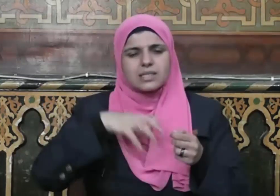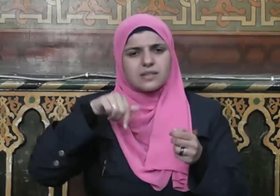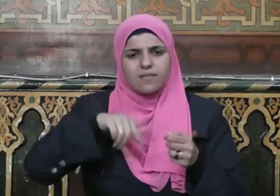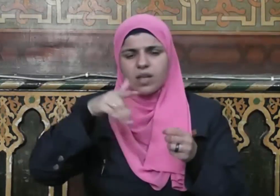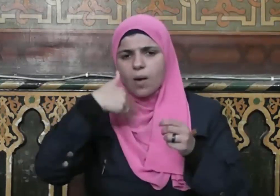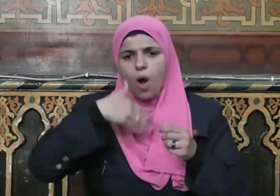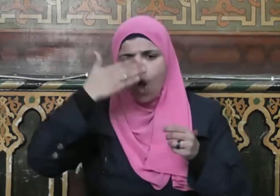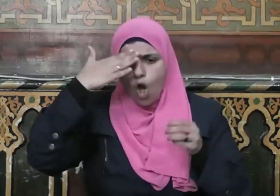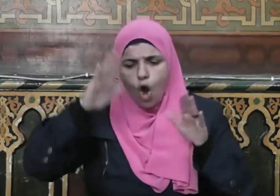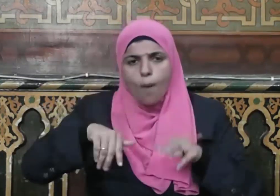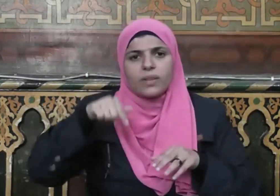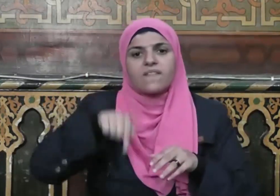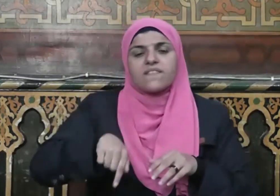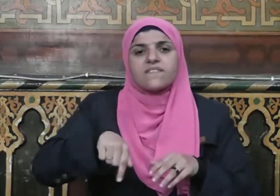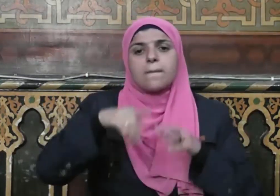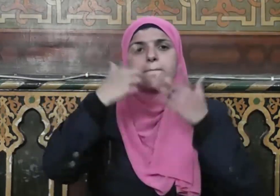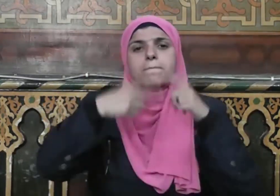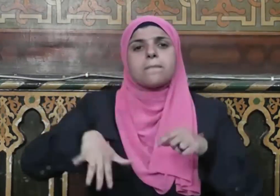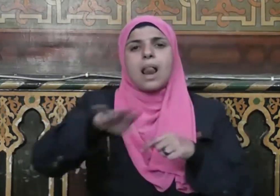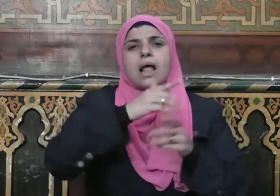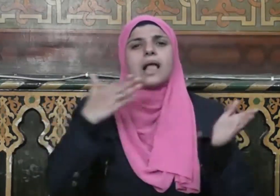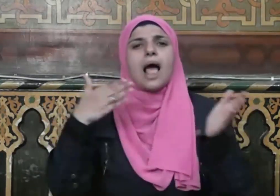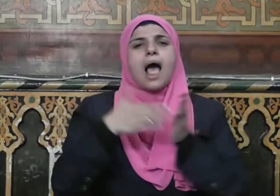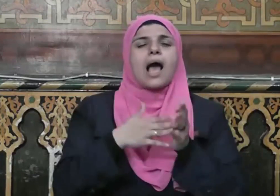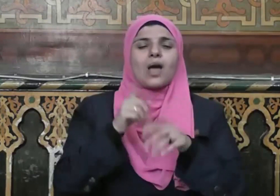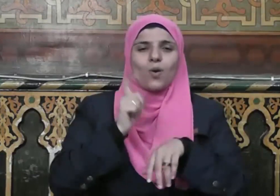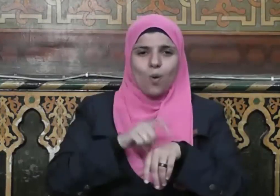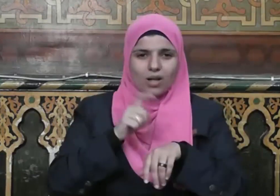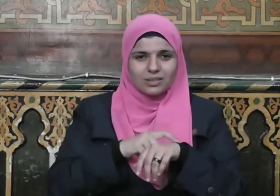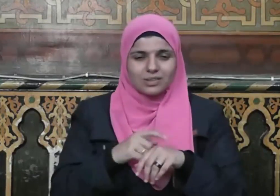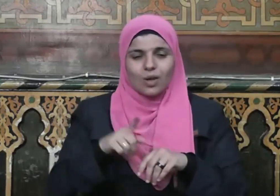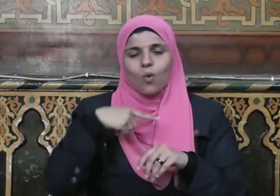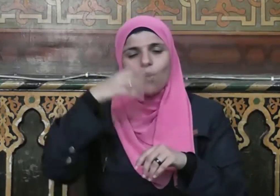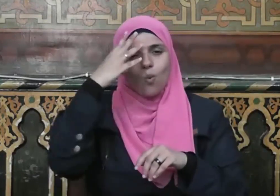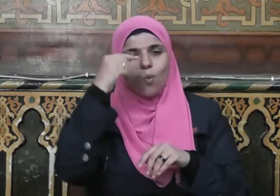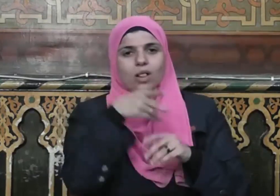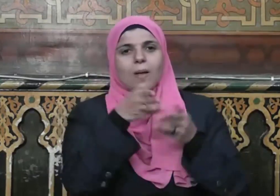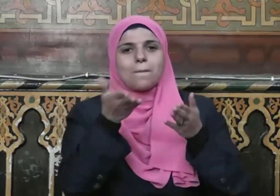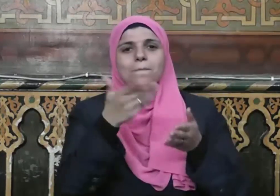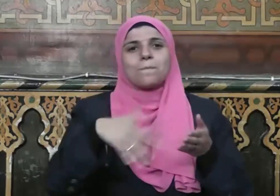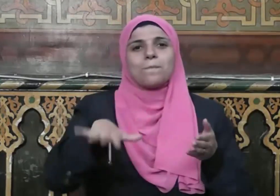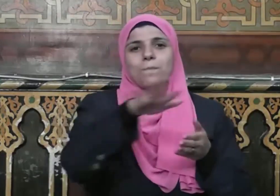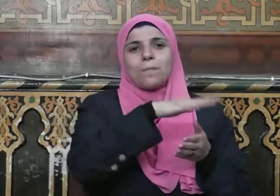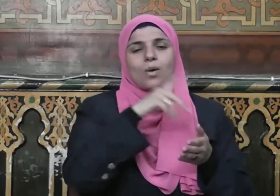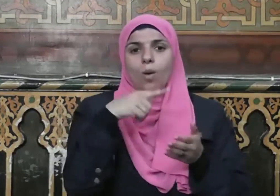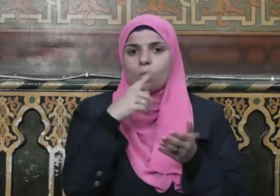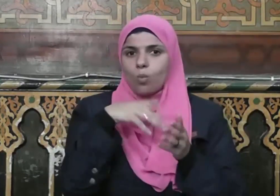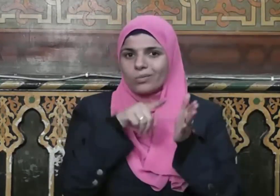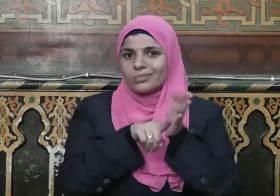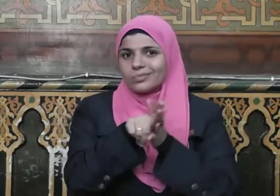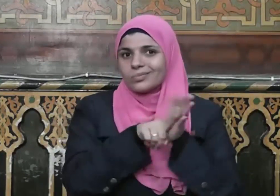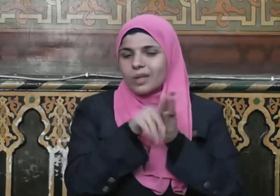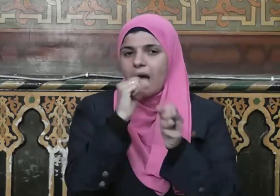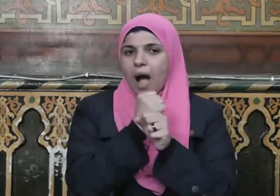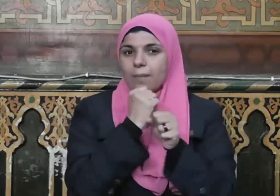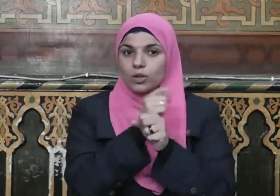يأس أن يعبد في بلدكم هذا آخر الزمان وقد رضي منكم بمحقرات